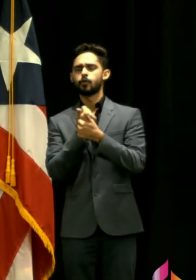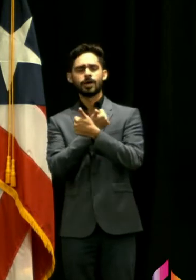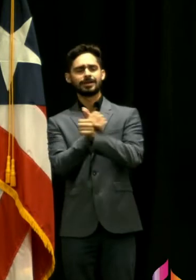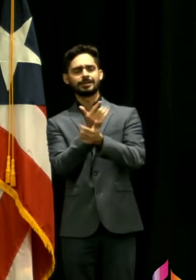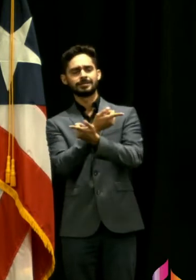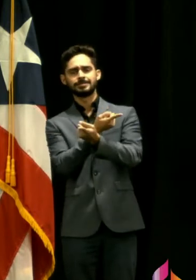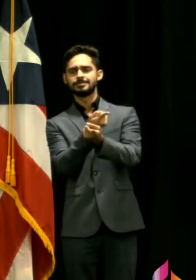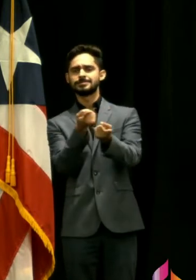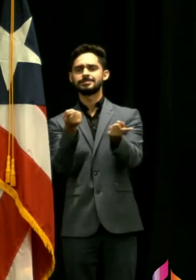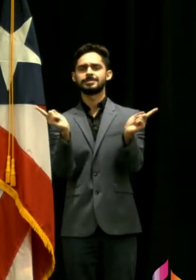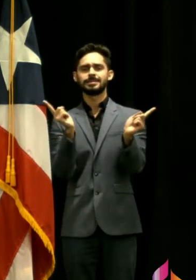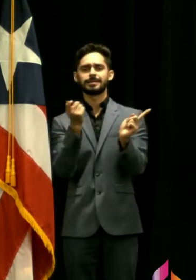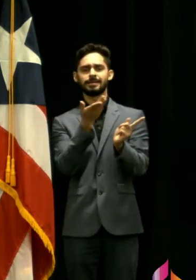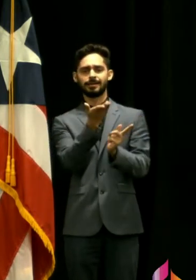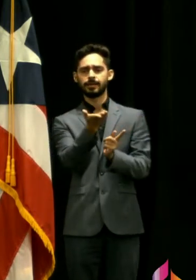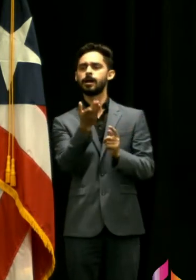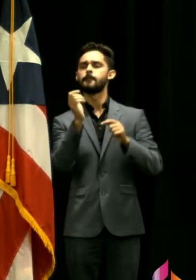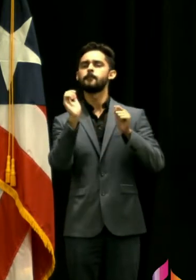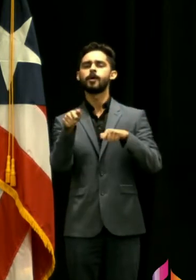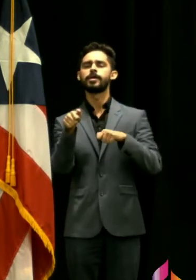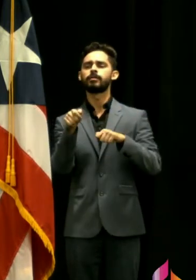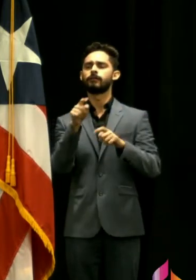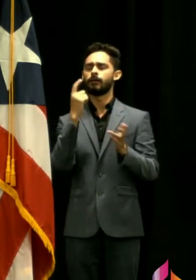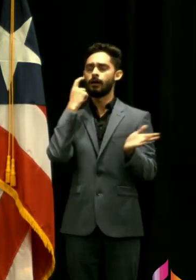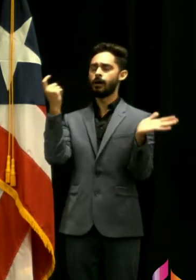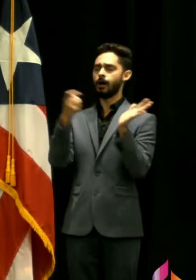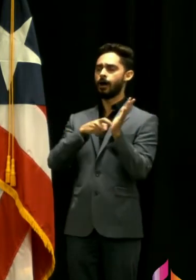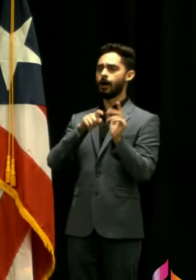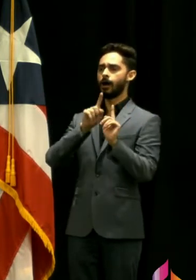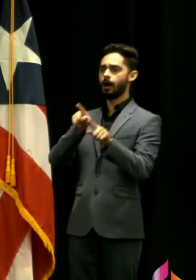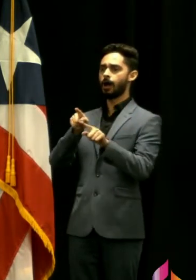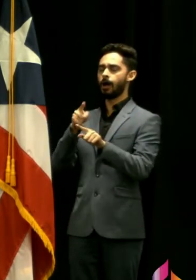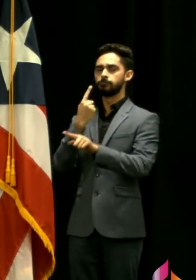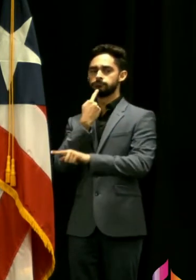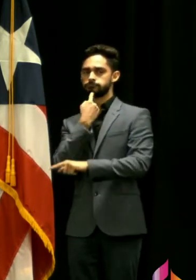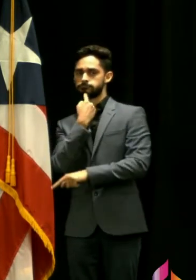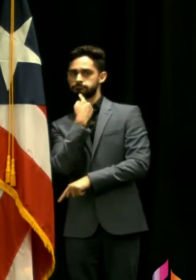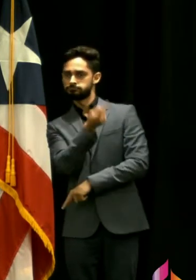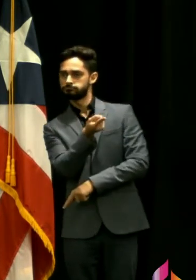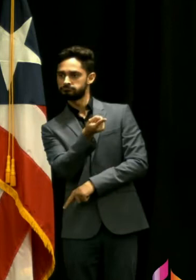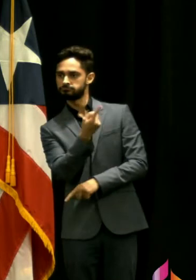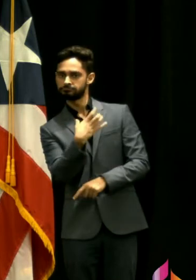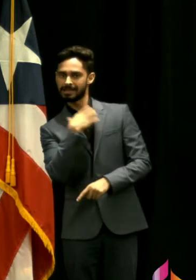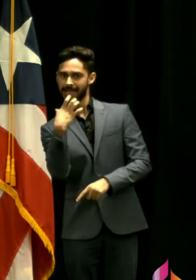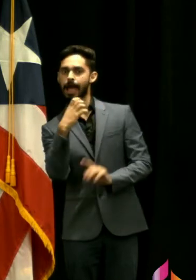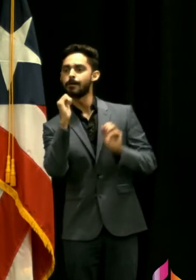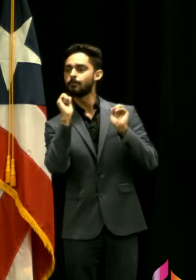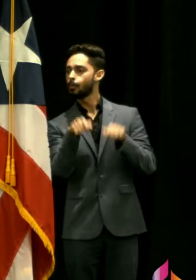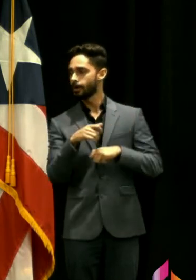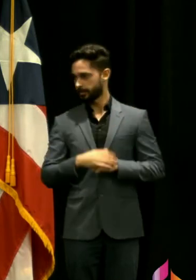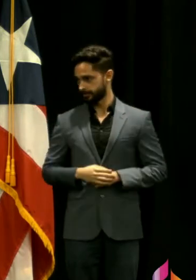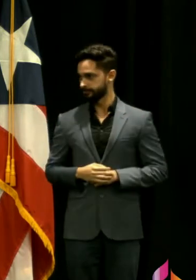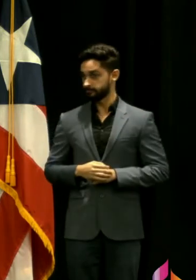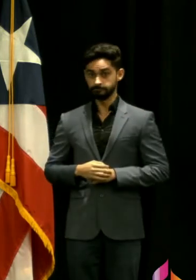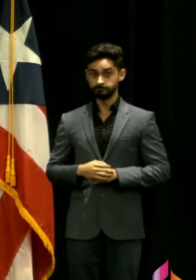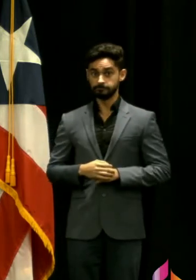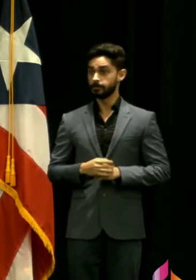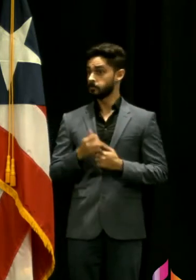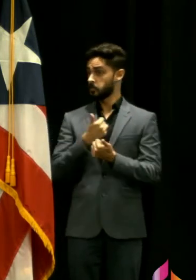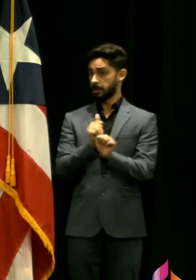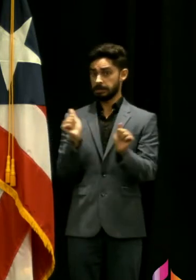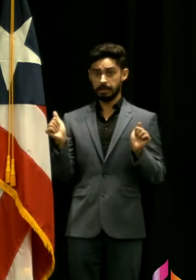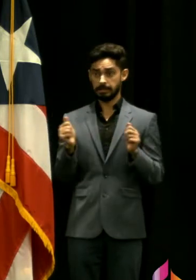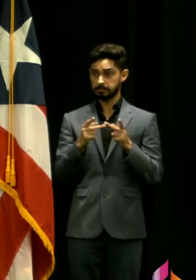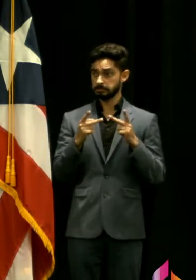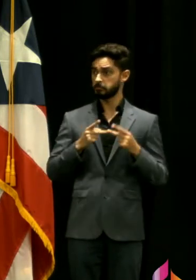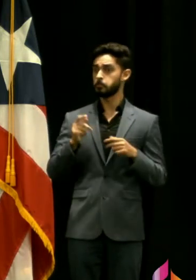todos aquí hay responsabilidad ciudadana cualquiera que acude a un restaurante no por señalar al restaurante cualquier facilidad puede ser